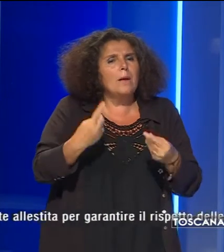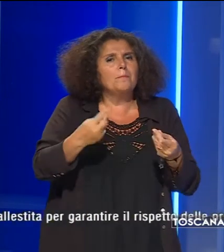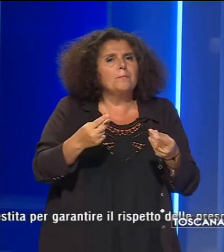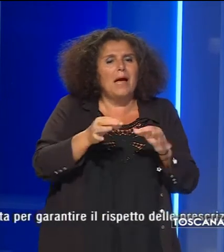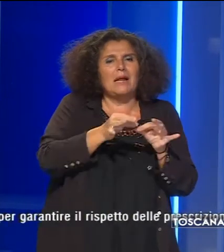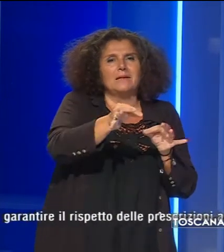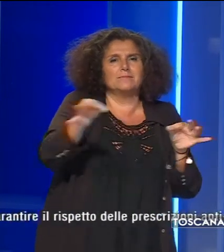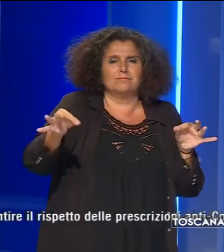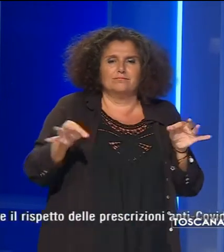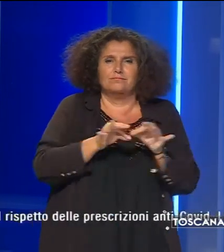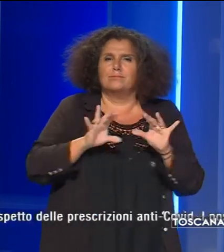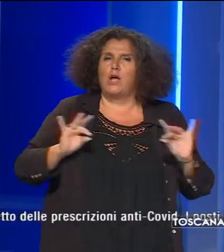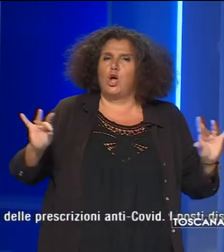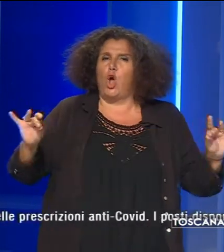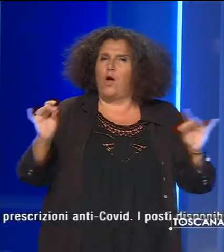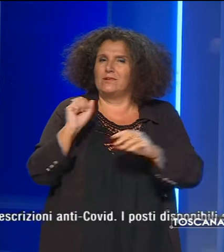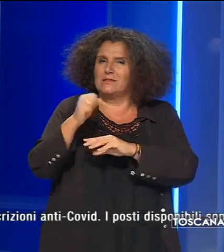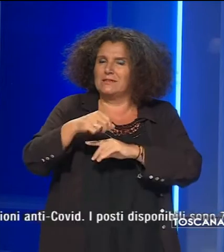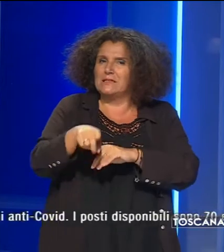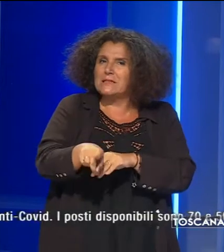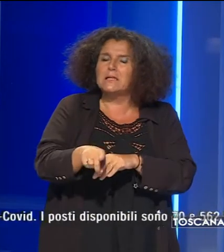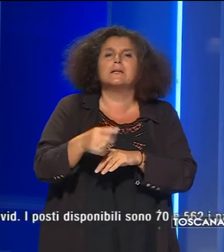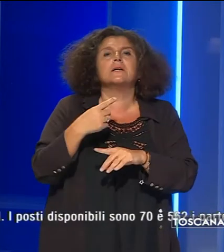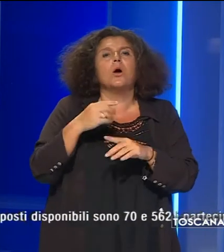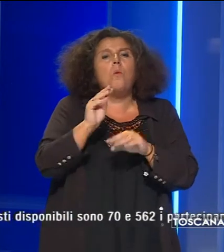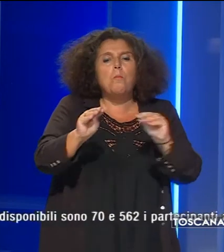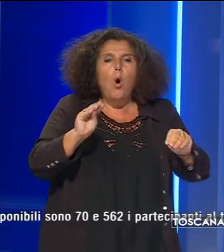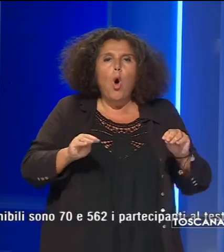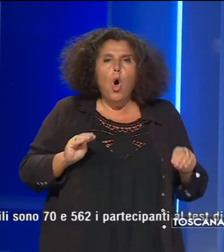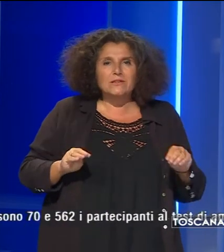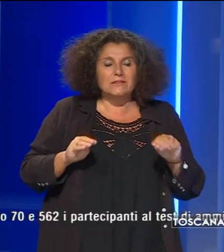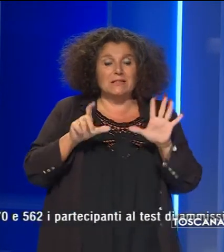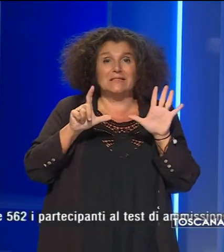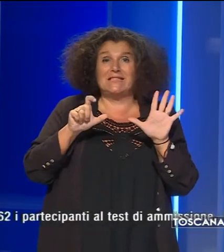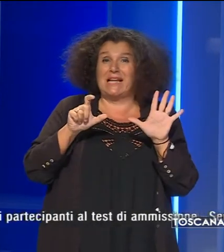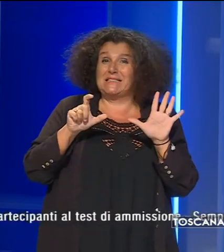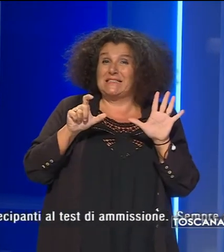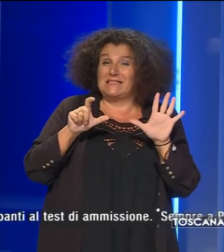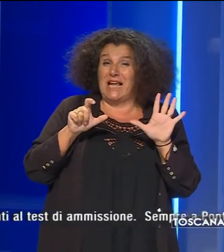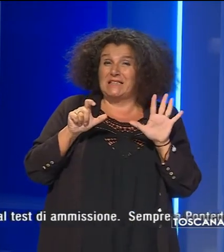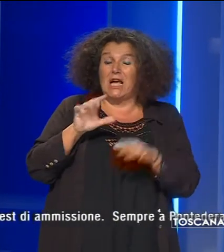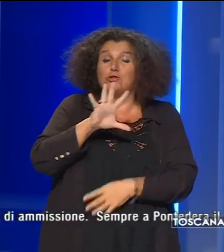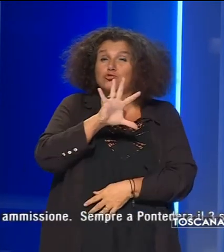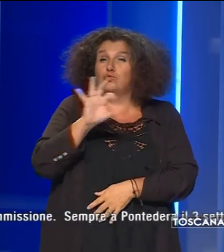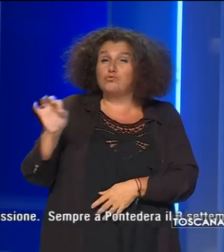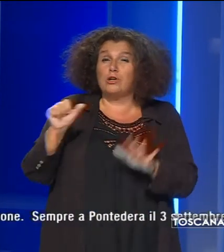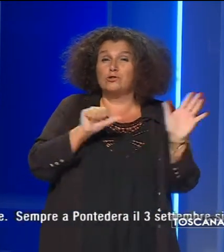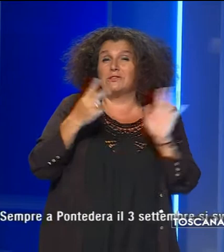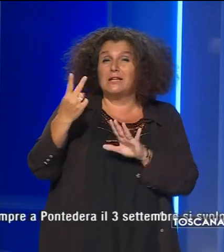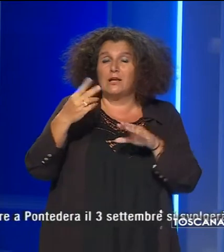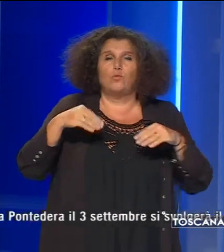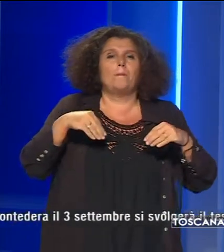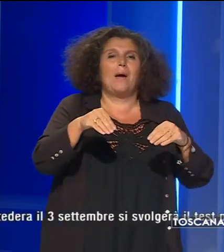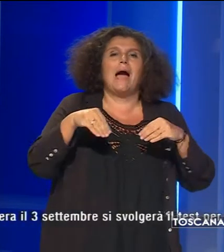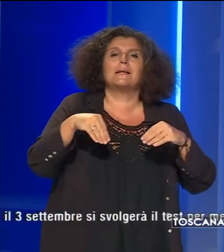delle prescrizioni anti-Covid i posti disponibili sono 70 e 562 i